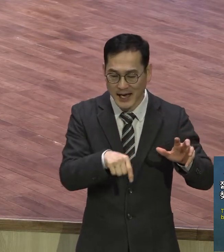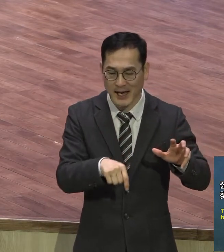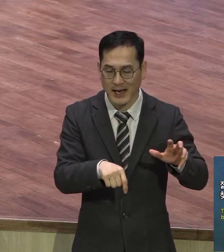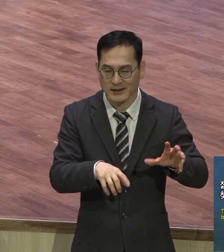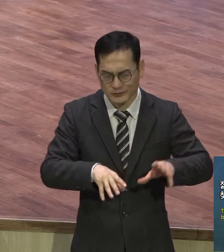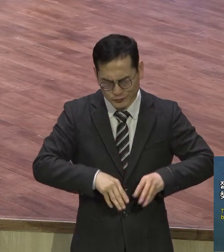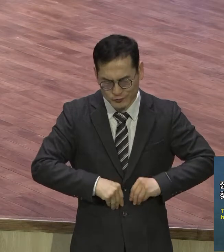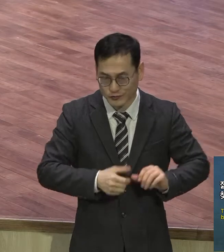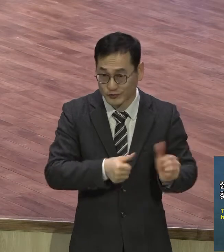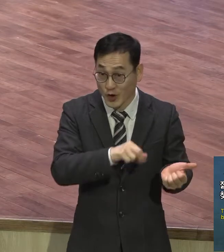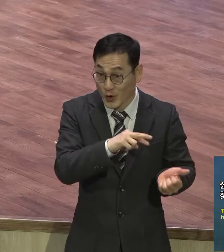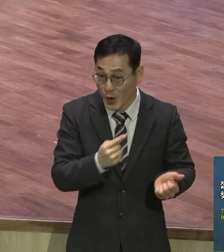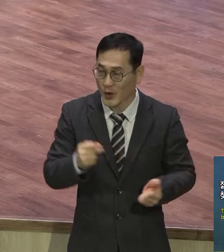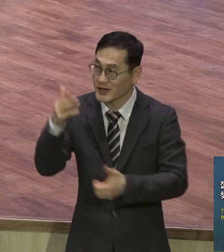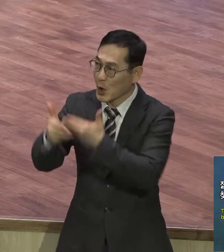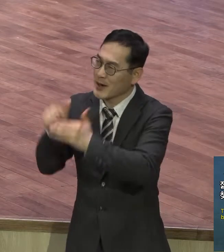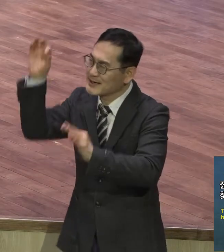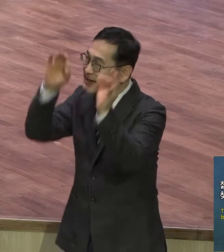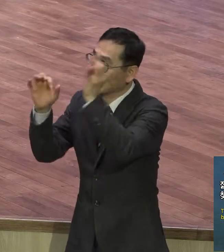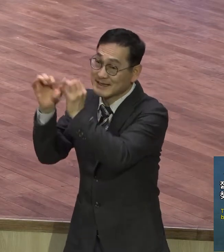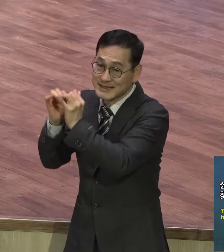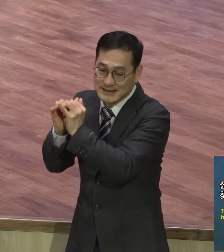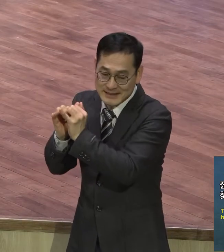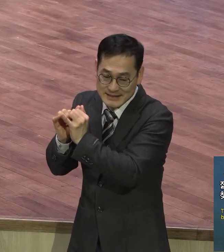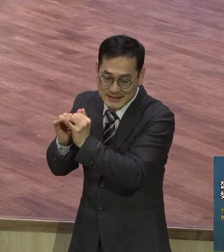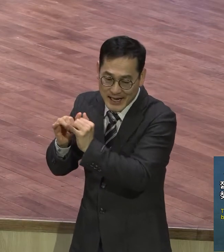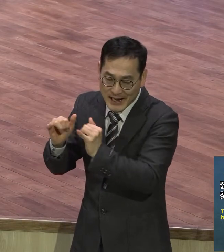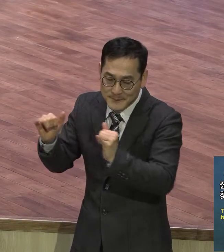모든 좋은 것으로 부족함이 없으리로다